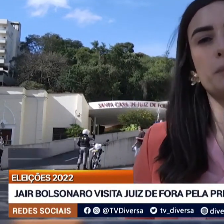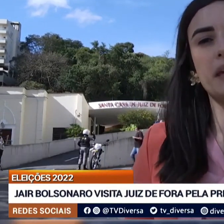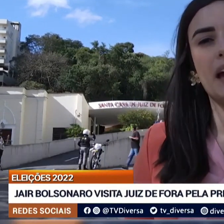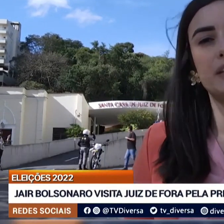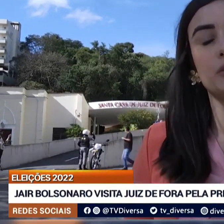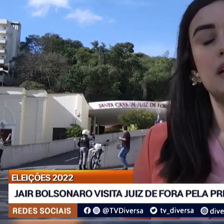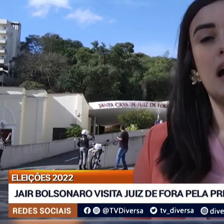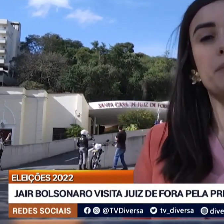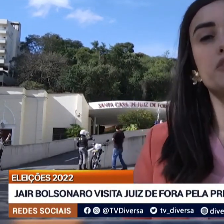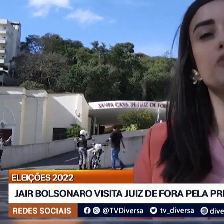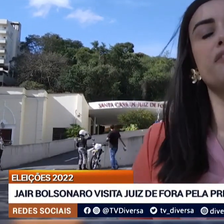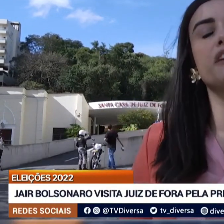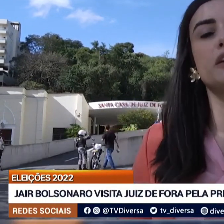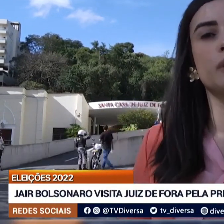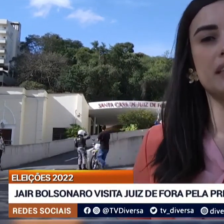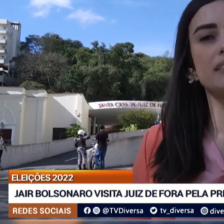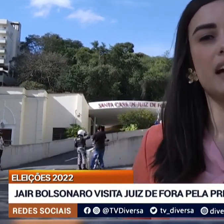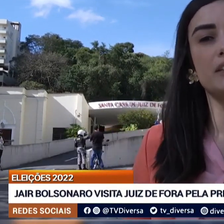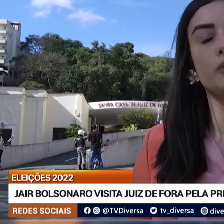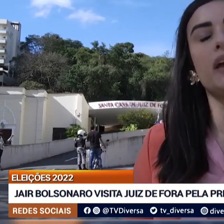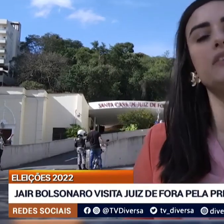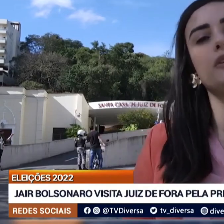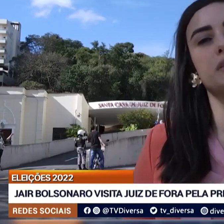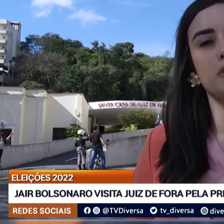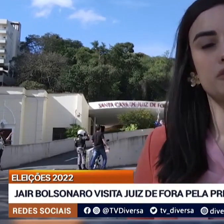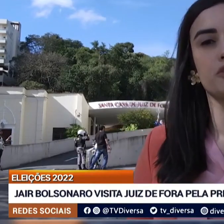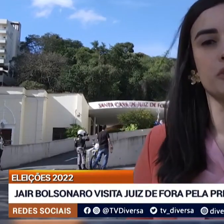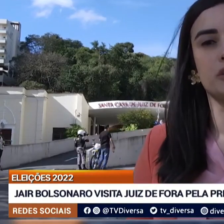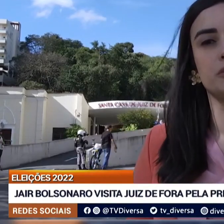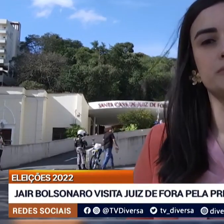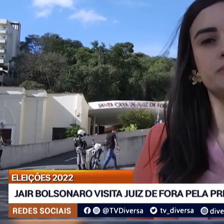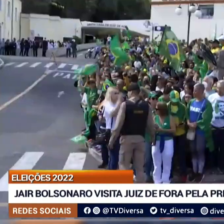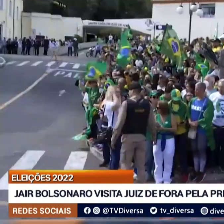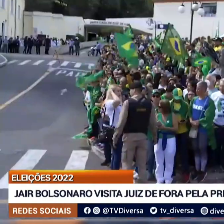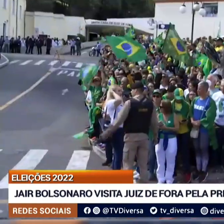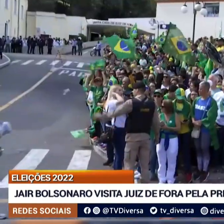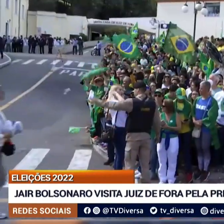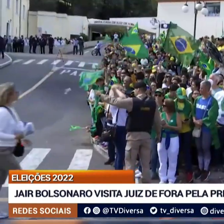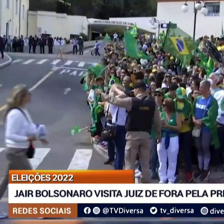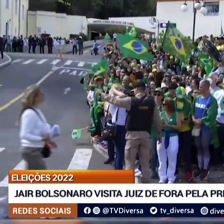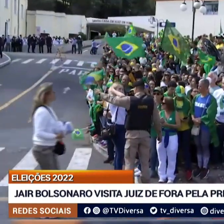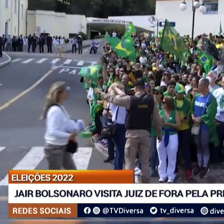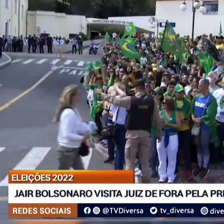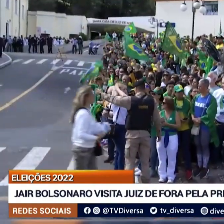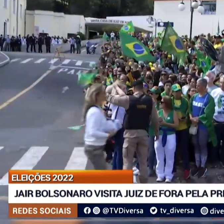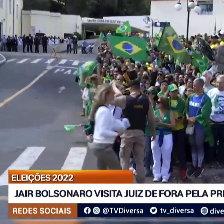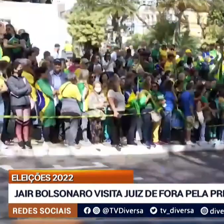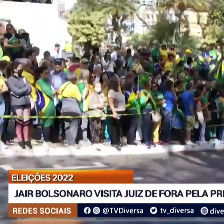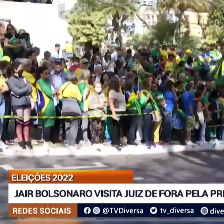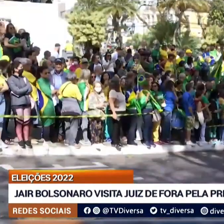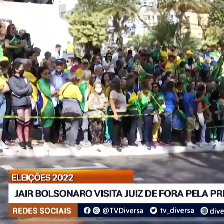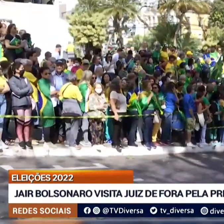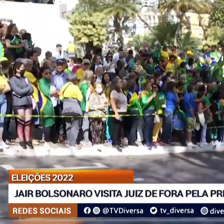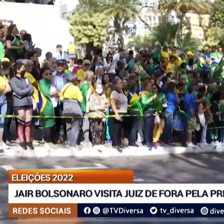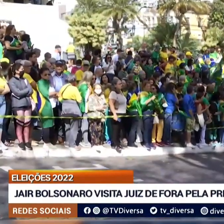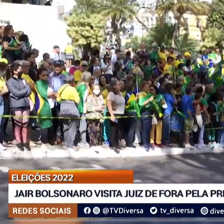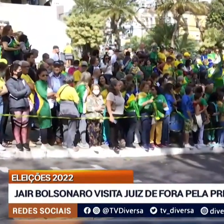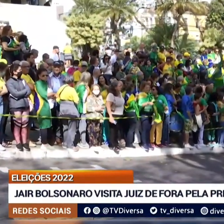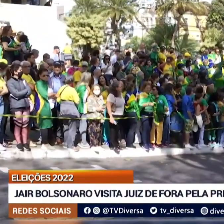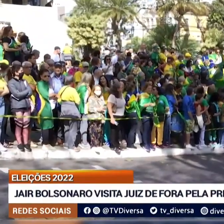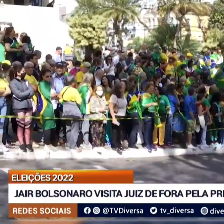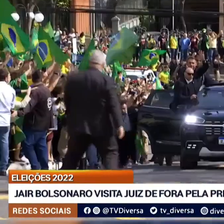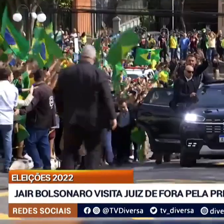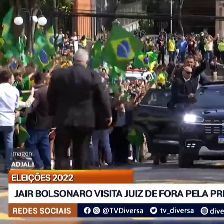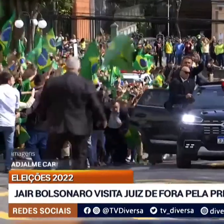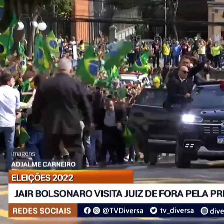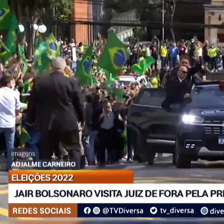local onde foi operado após sofrer o atentado em 2018. Antes da solenidade, apoiadores esperavam o